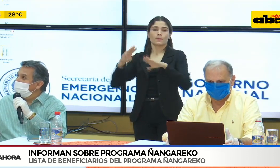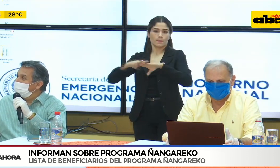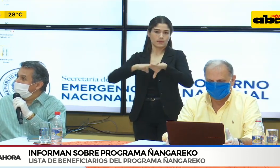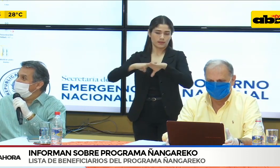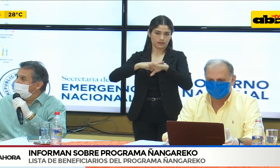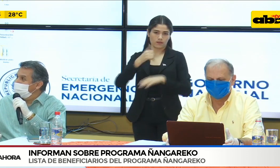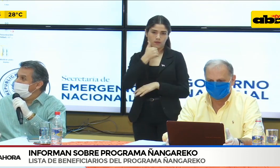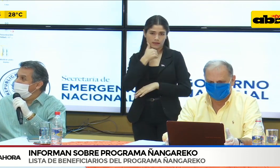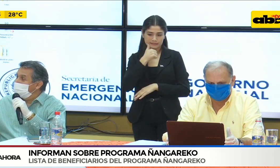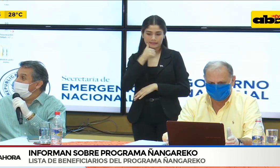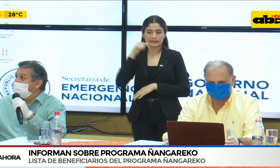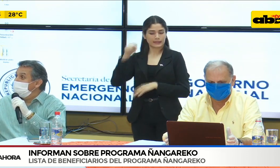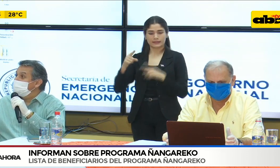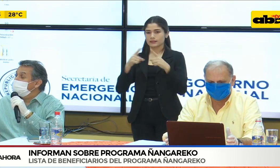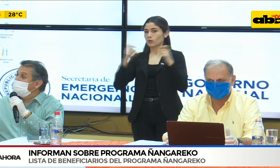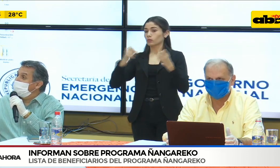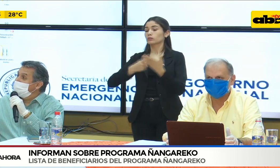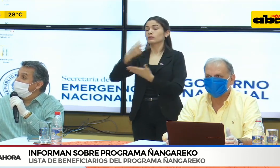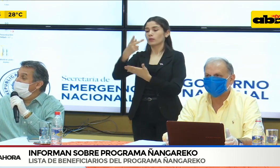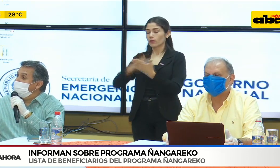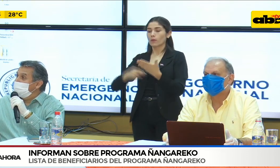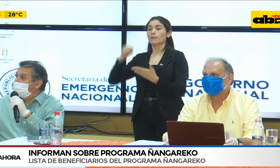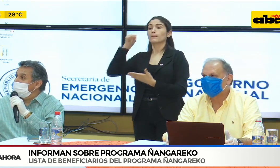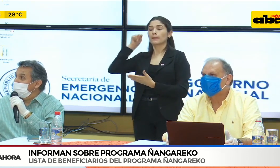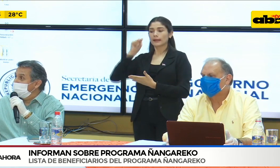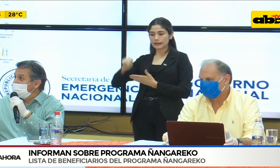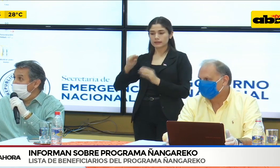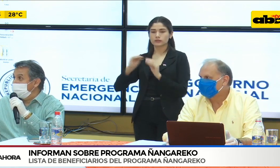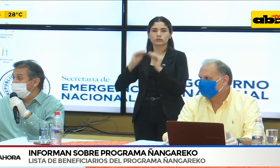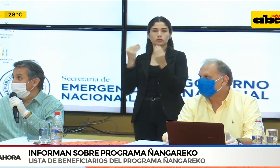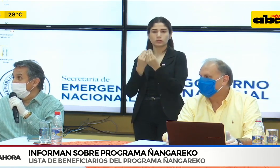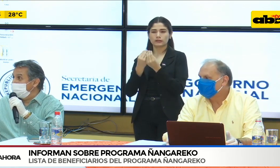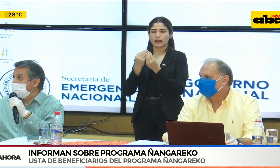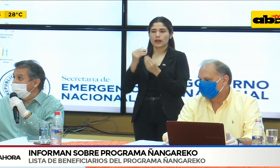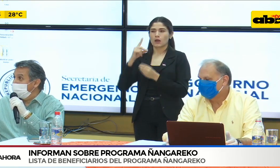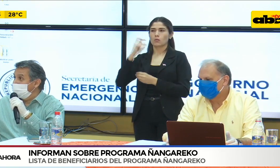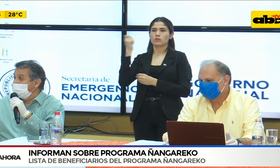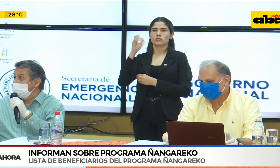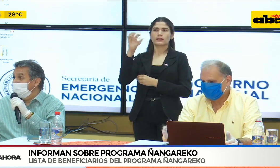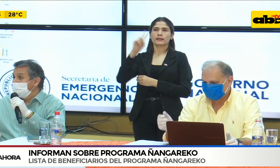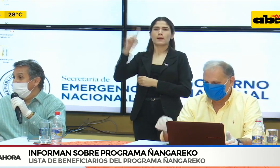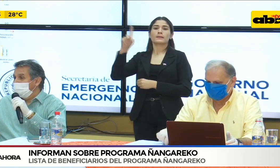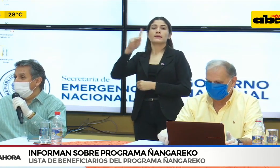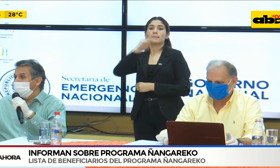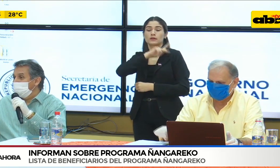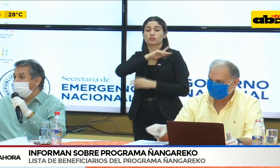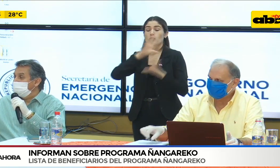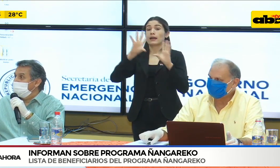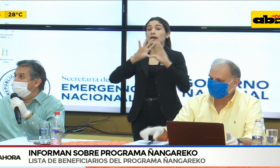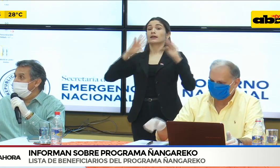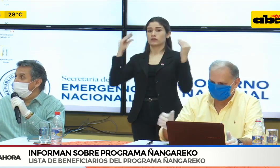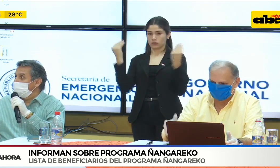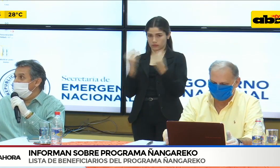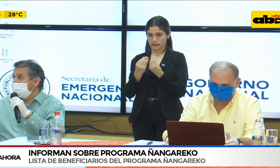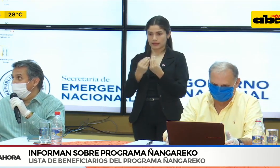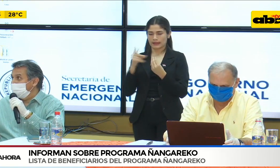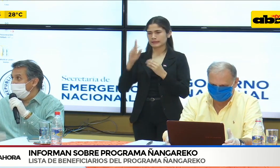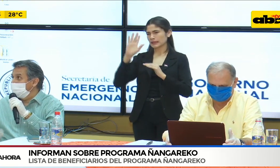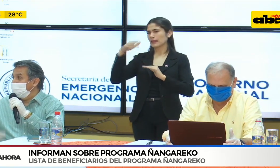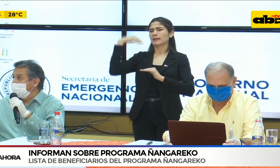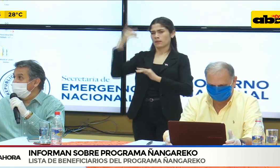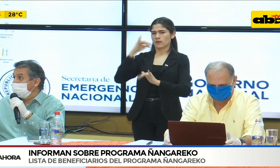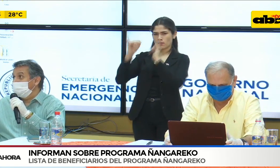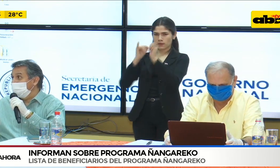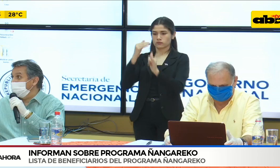equipo de trabajo intensamente y ese programa llega a un millón 500 mil personas aproximadamente y próximamente ya van a habilitar